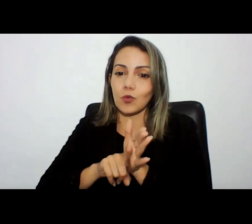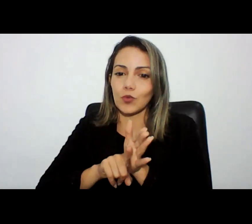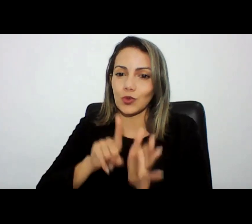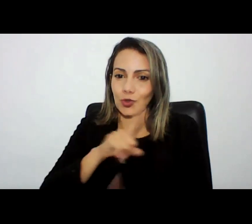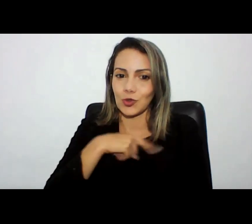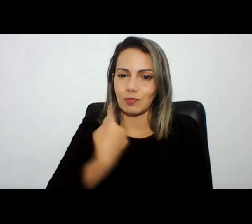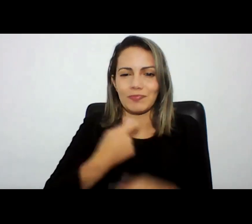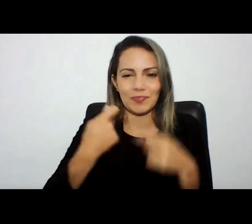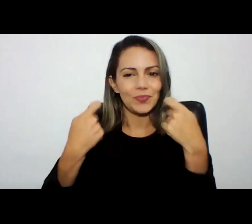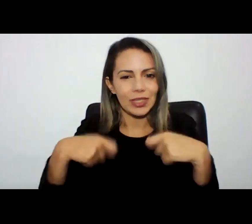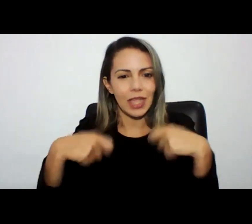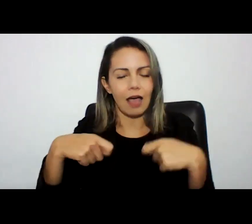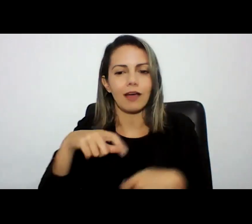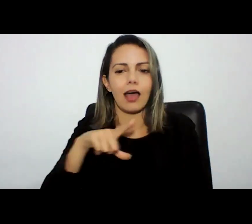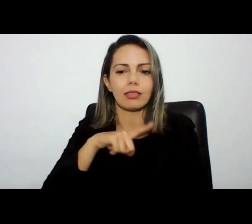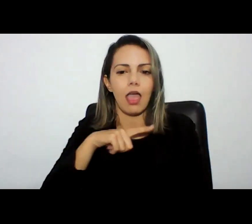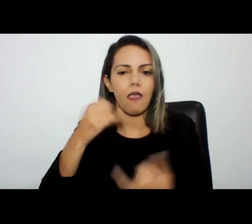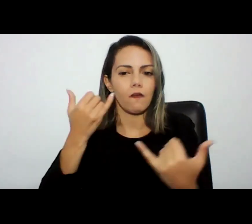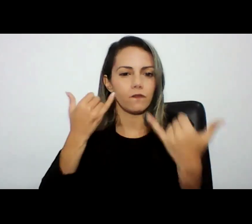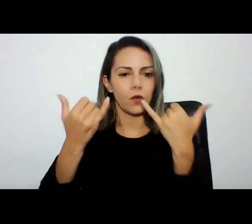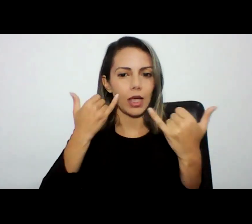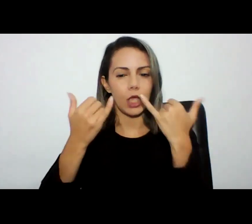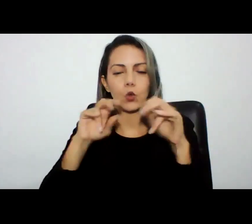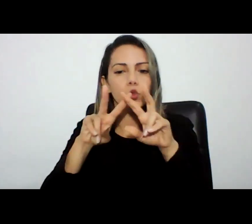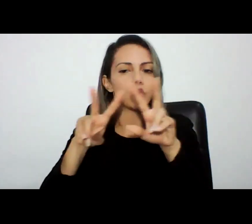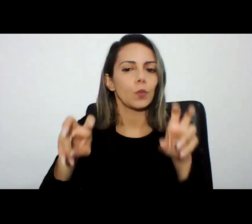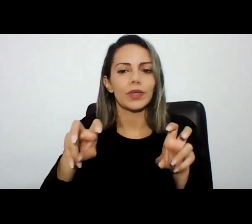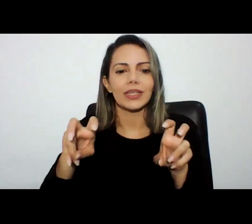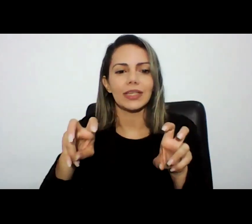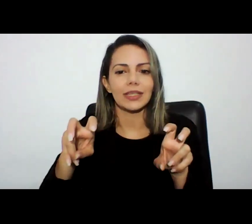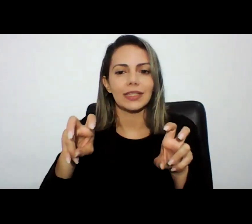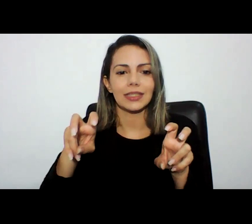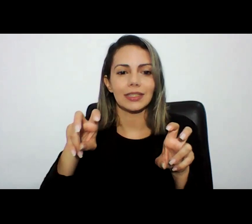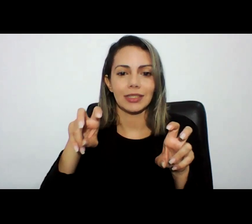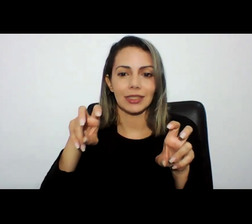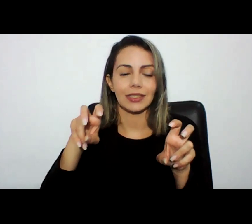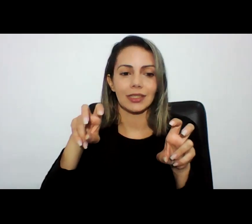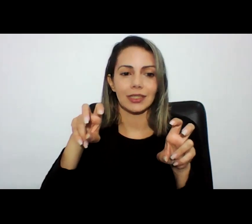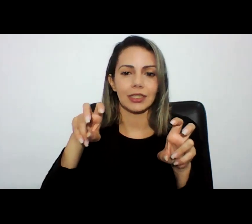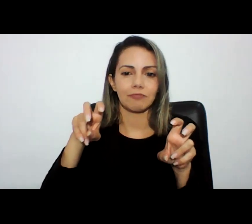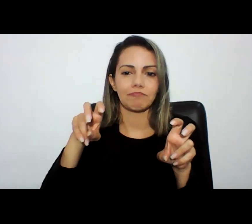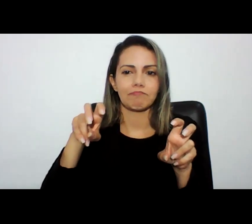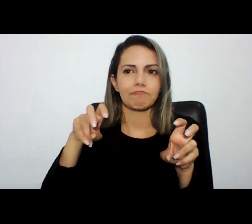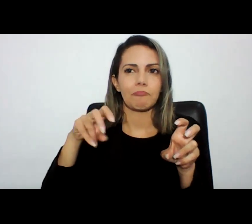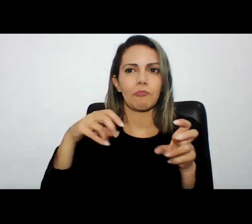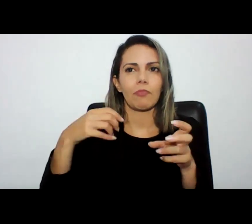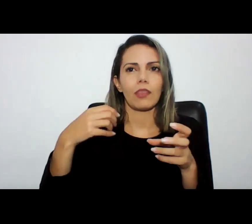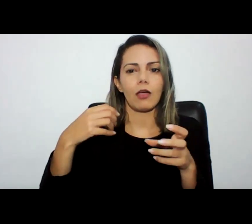necessitava obter uma informação a respeito de um autor que a gente tinha um perfil identificado